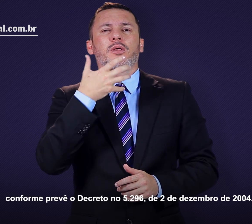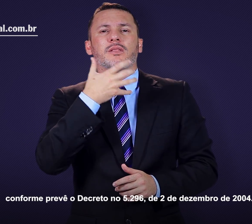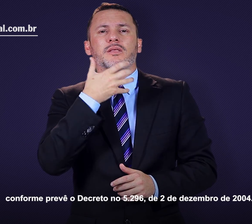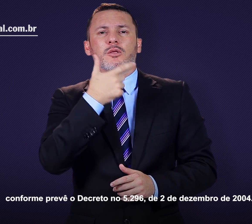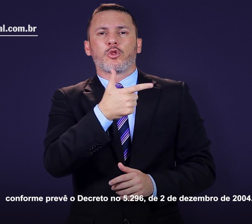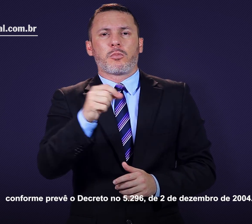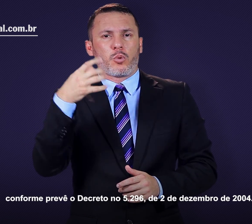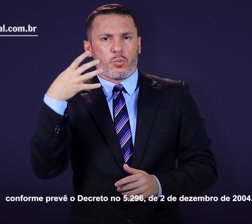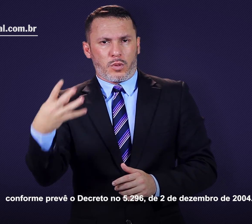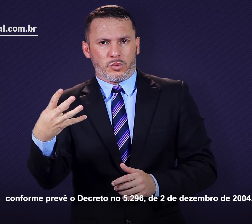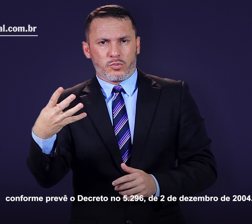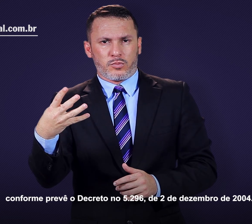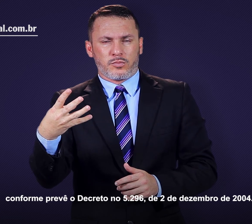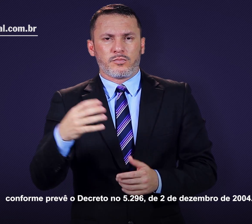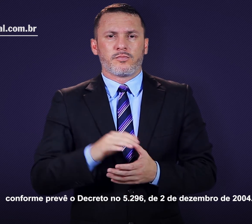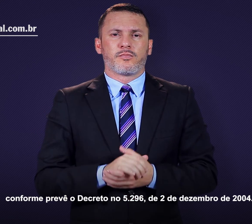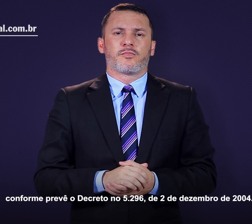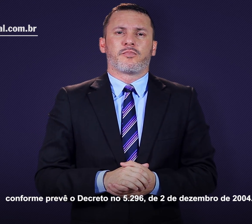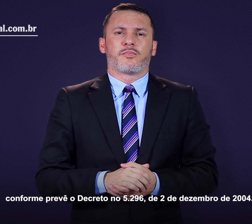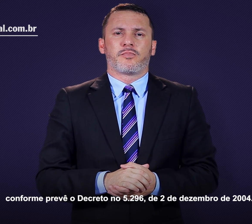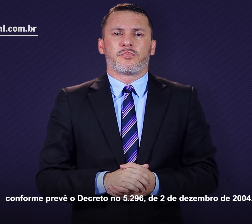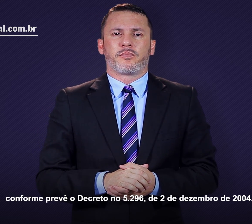de 2 de dezembro de 2004. 4º. 4º.